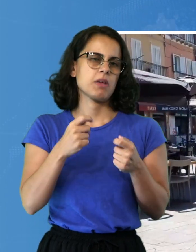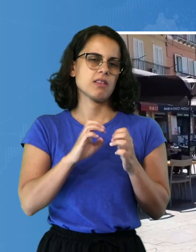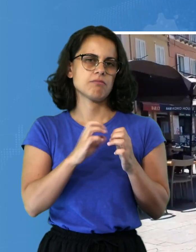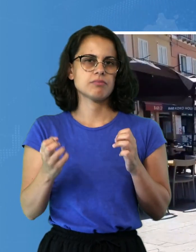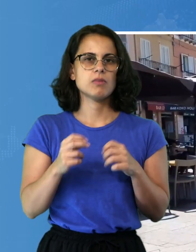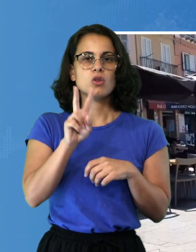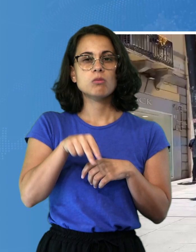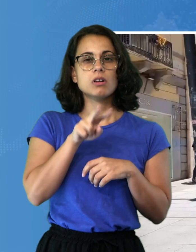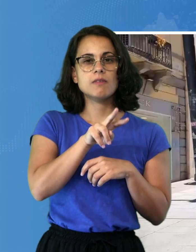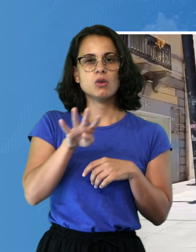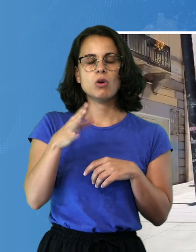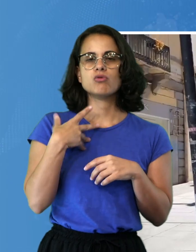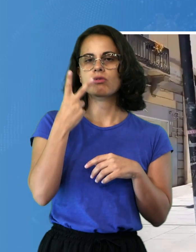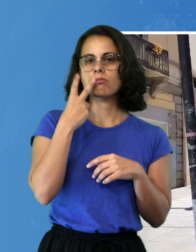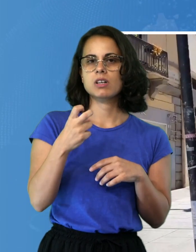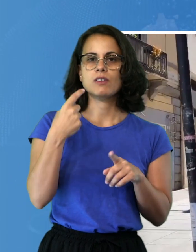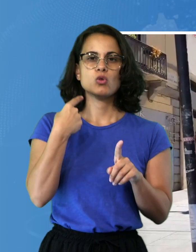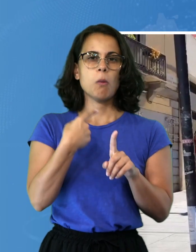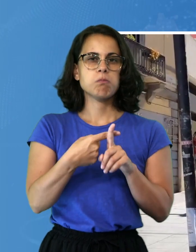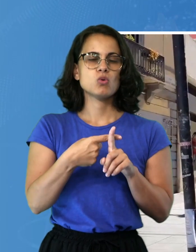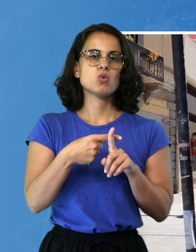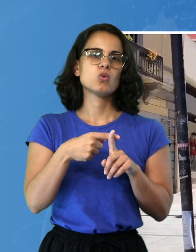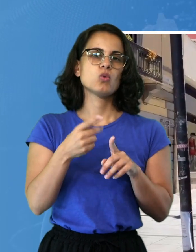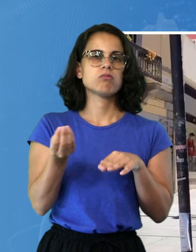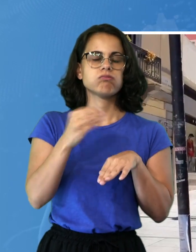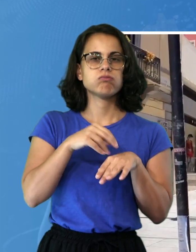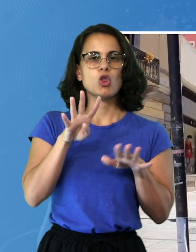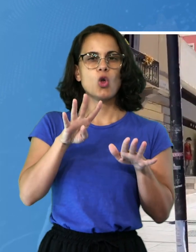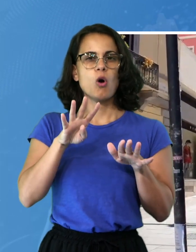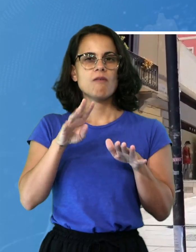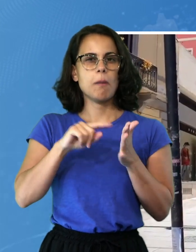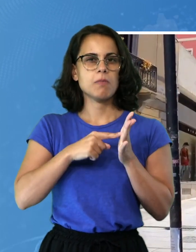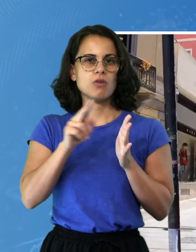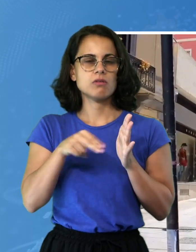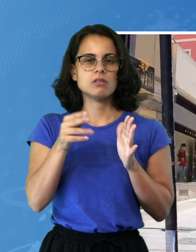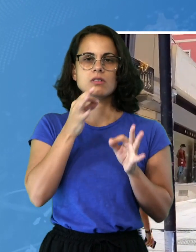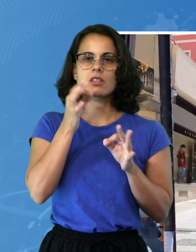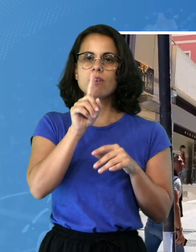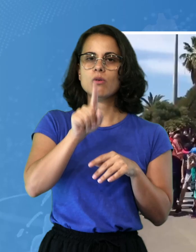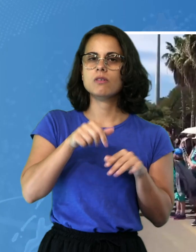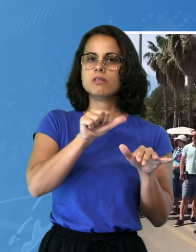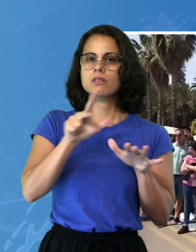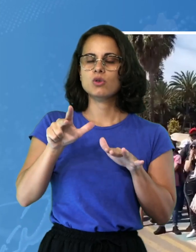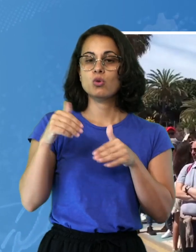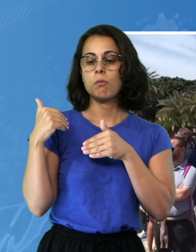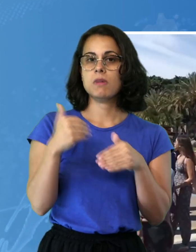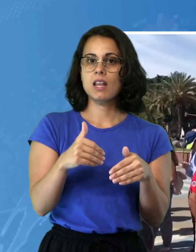si prevede un ulteriore aumento di 9 milioni di euro con una sima di 1,68 miliardi e un'incidenza sul PIL